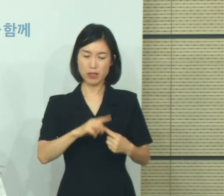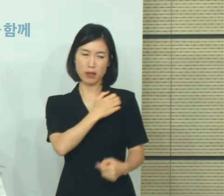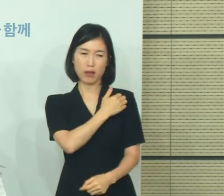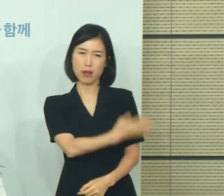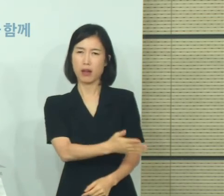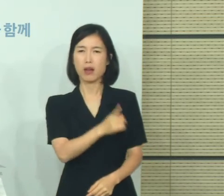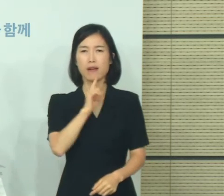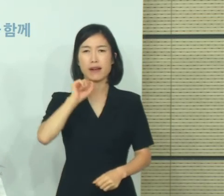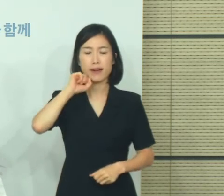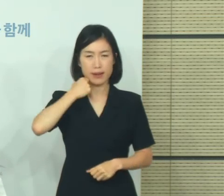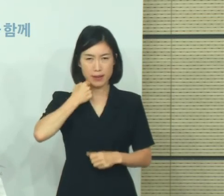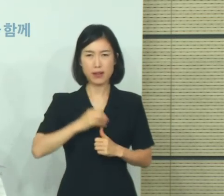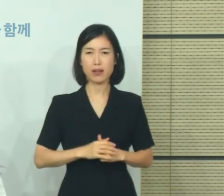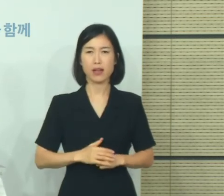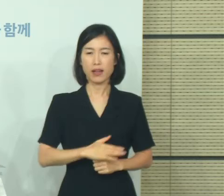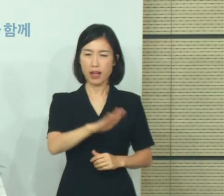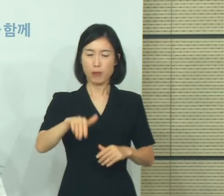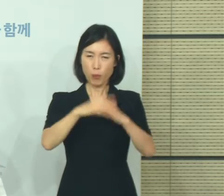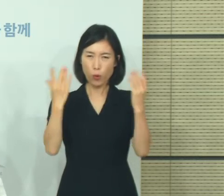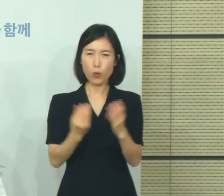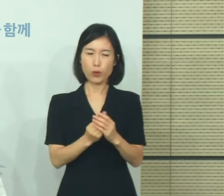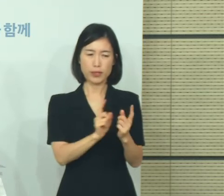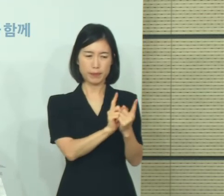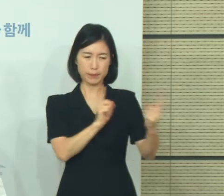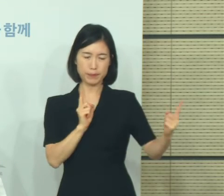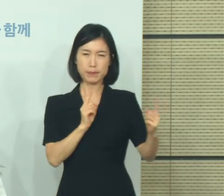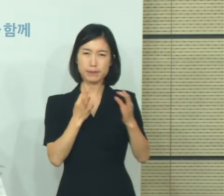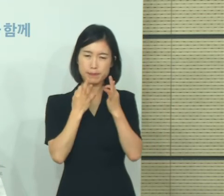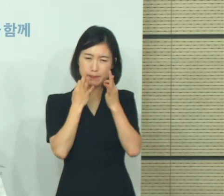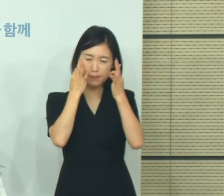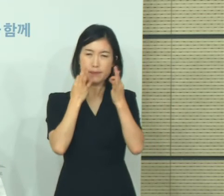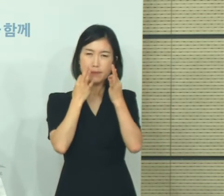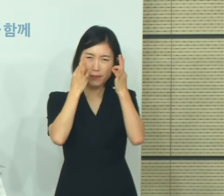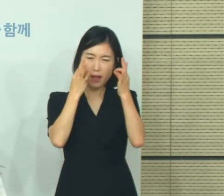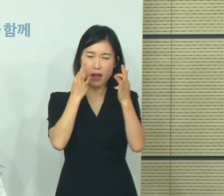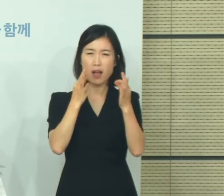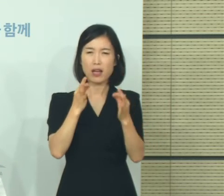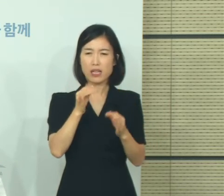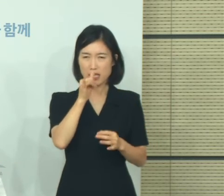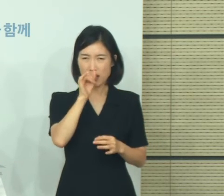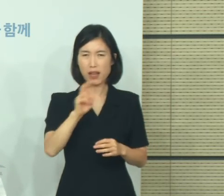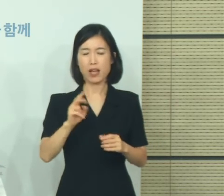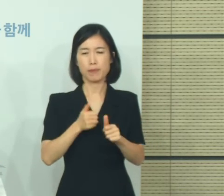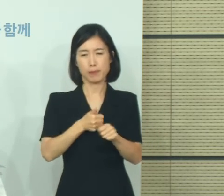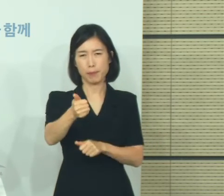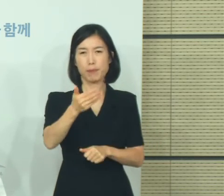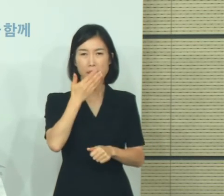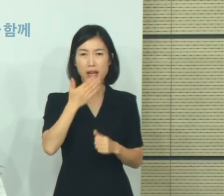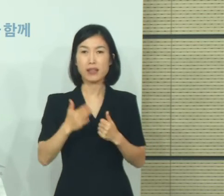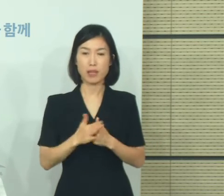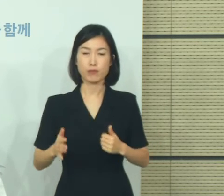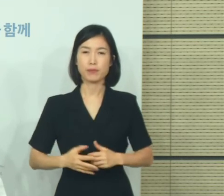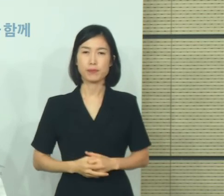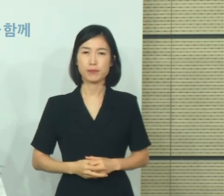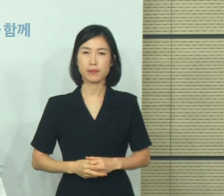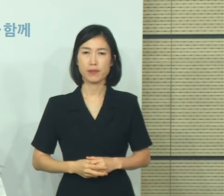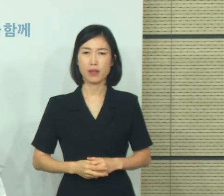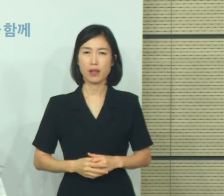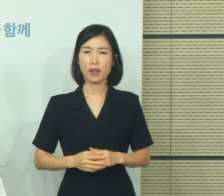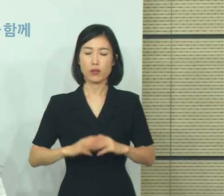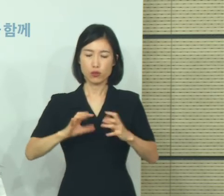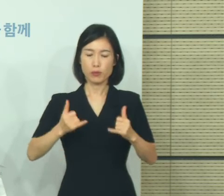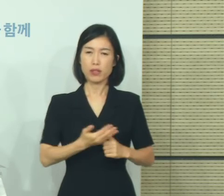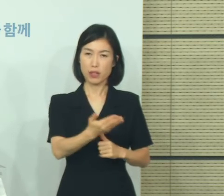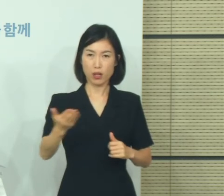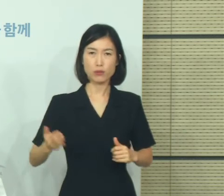오직 우리 모두의 적극적인 그리두기 노력을 통해서만 극복할 수 있습니다. 국민들께서는